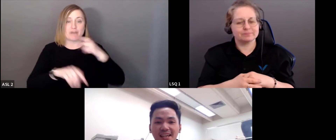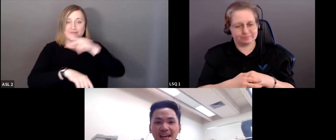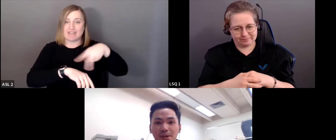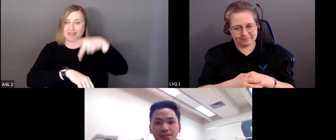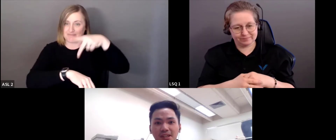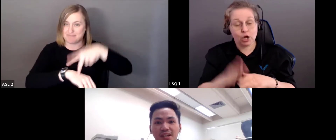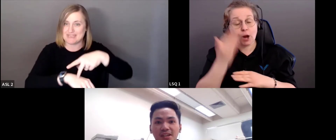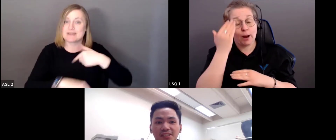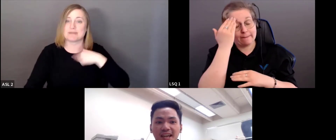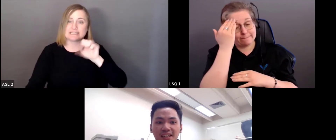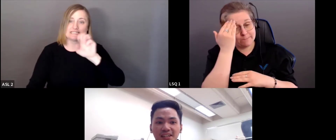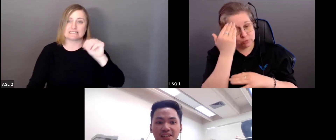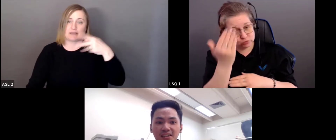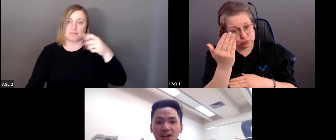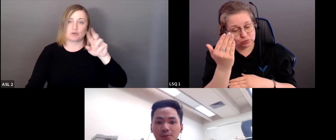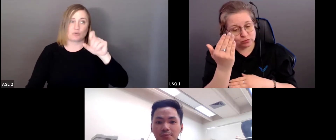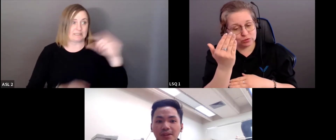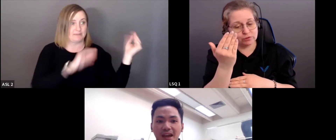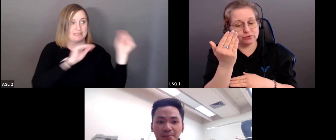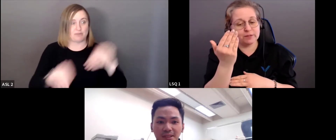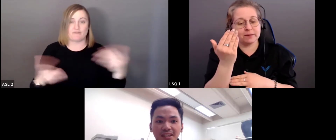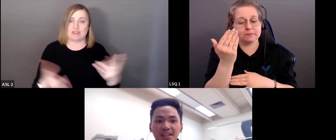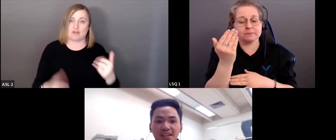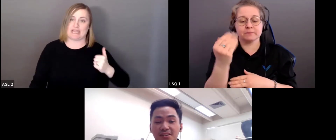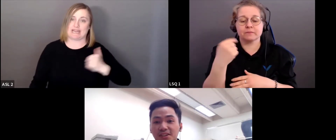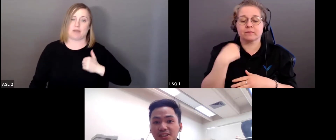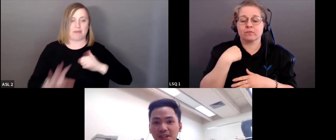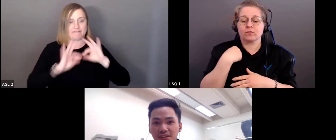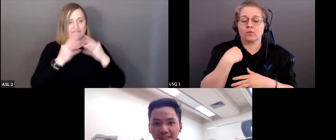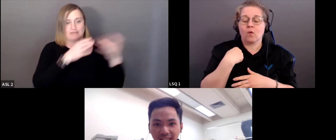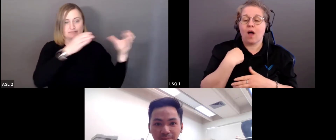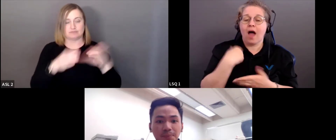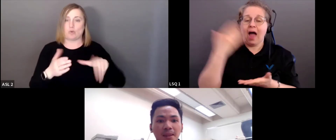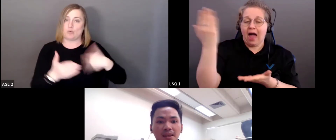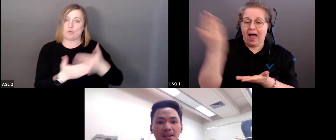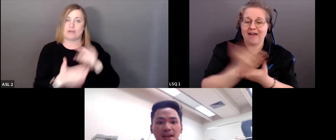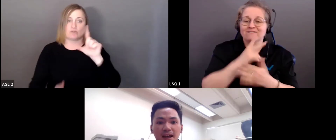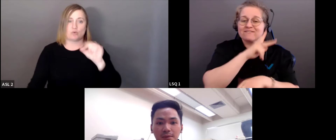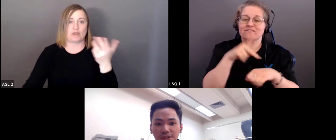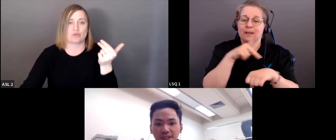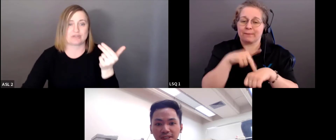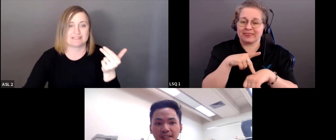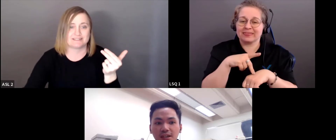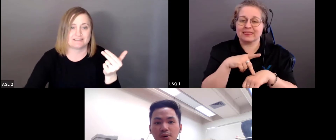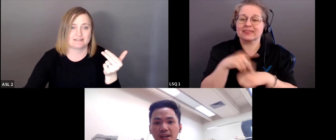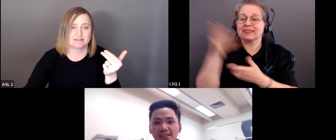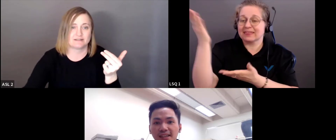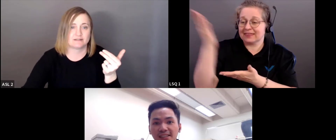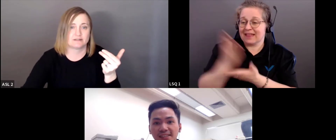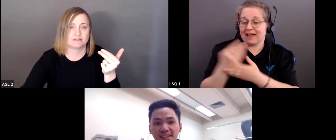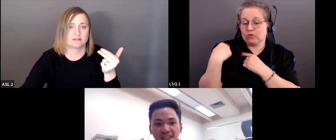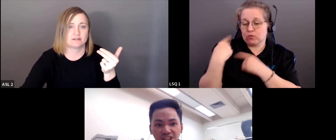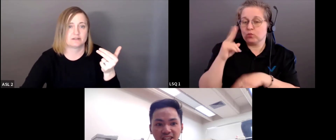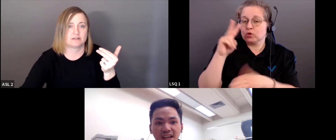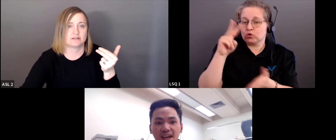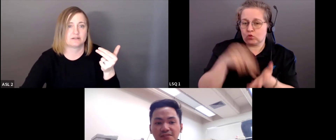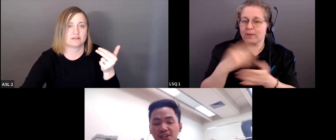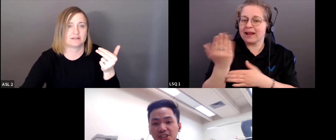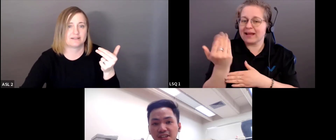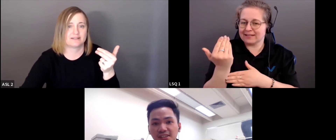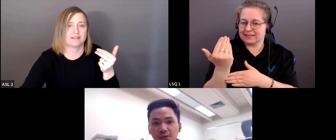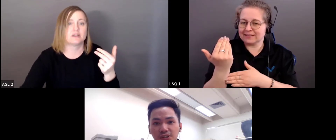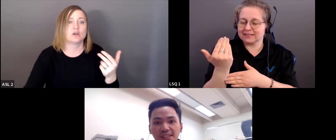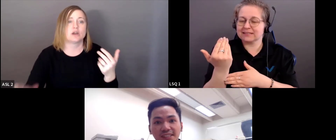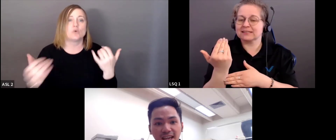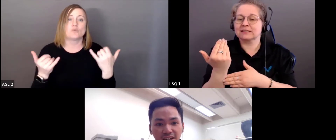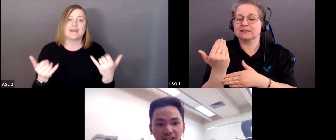Je viens des Philippines et je suis arrivée au Canada avec ma famille en 2015. Je suis